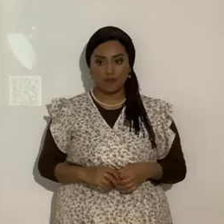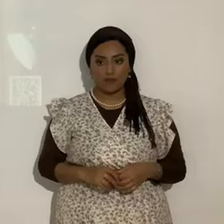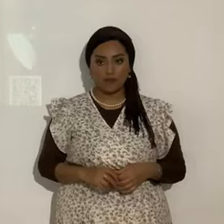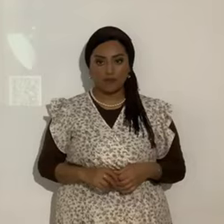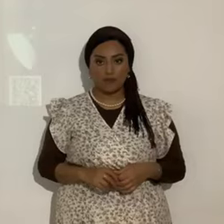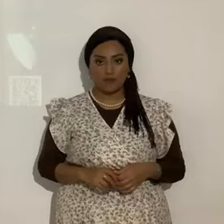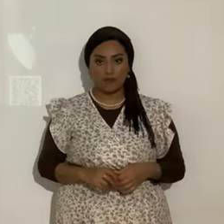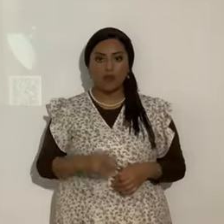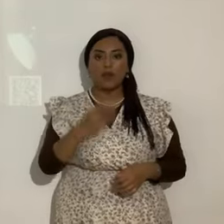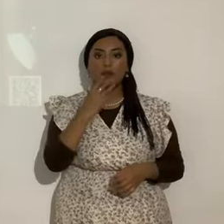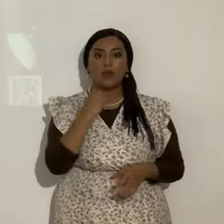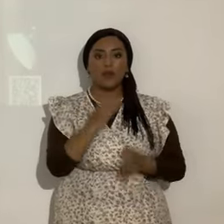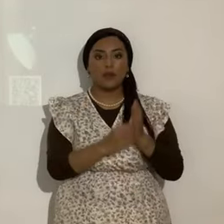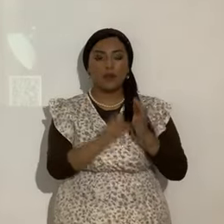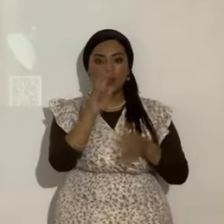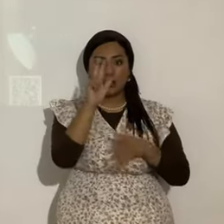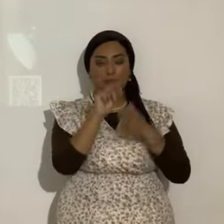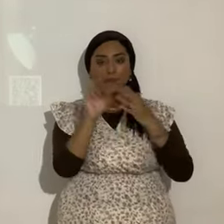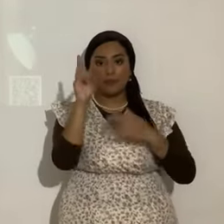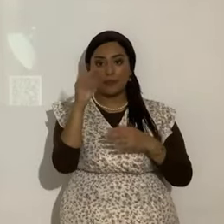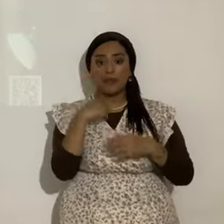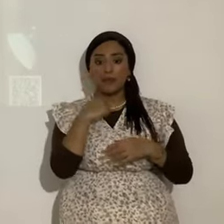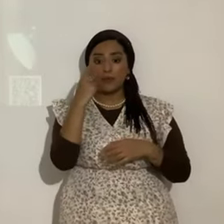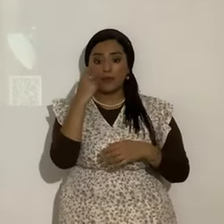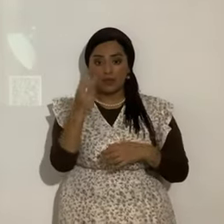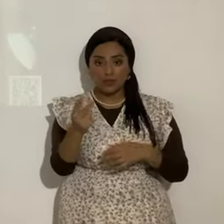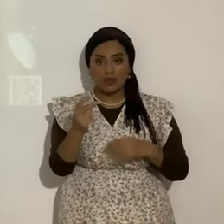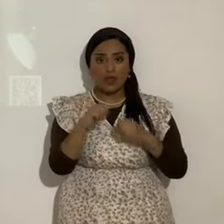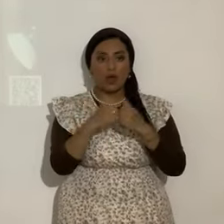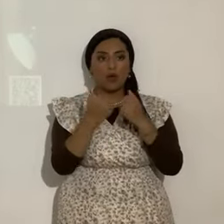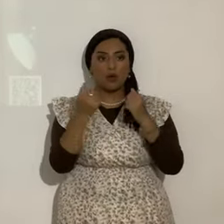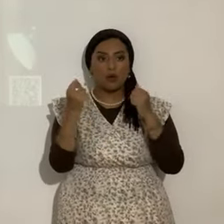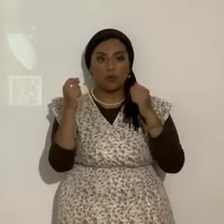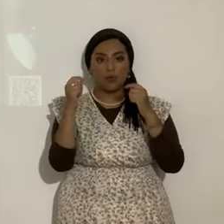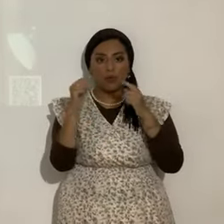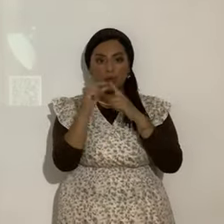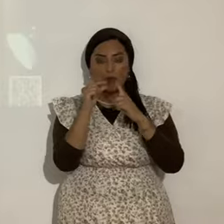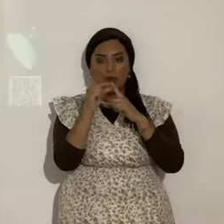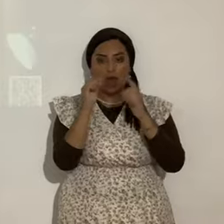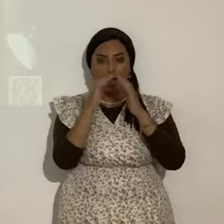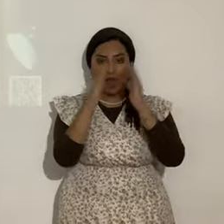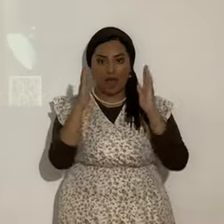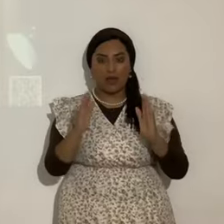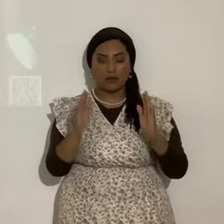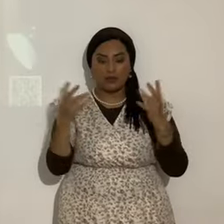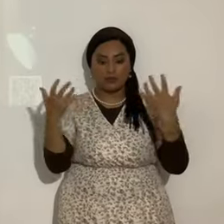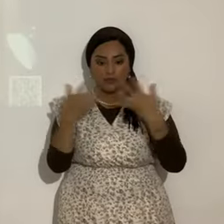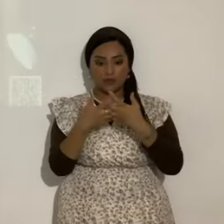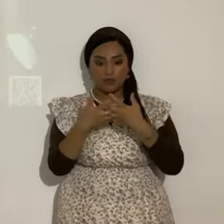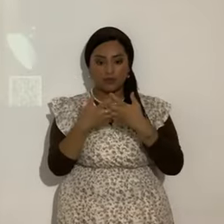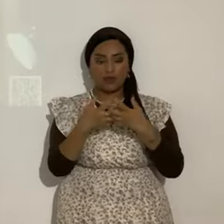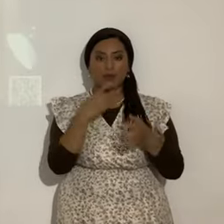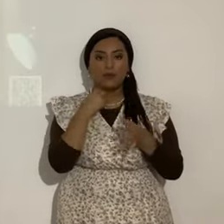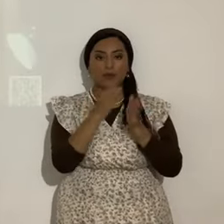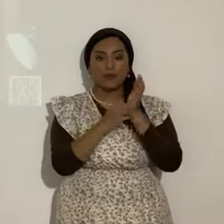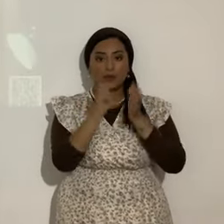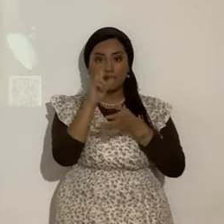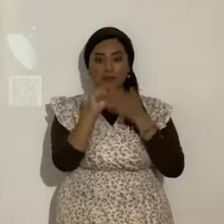Hebreos 3, verso 6. Ya vamos viendo cómo está interrelacionada la palabra casa. Bien. Hebreos 3, verso Pero Yashua,